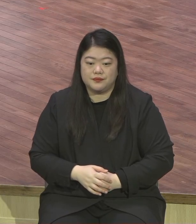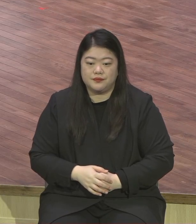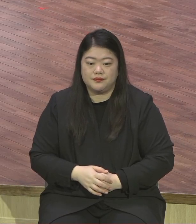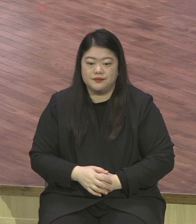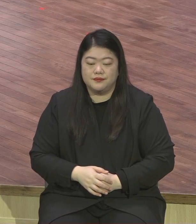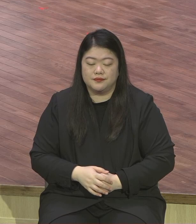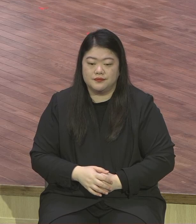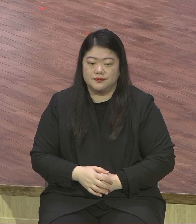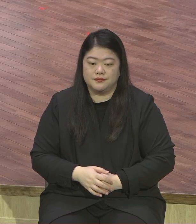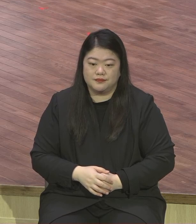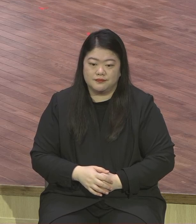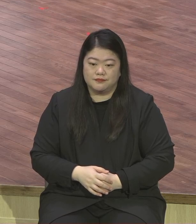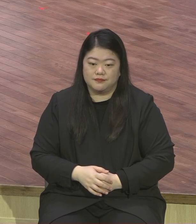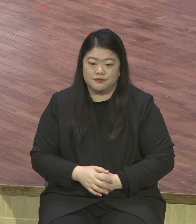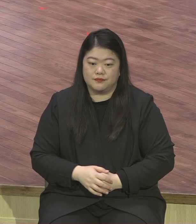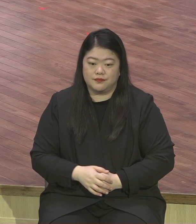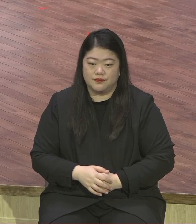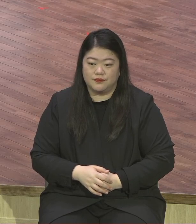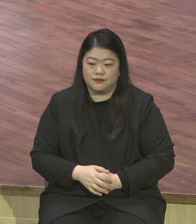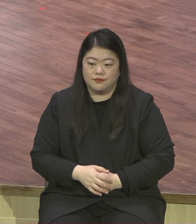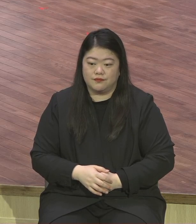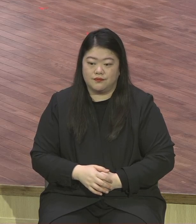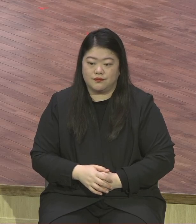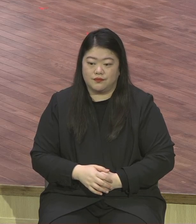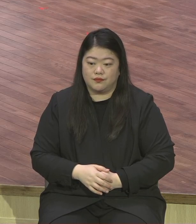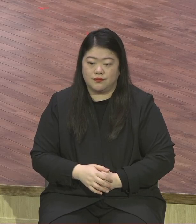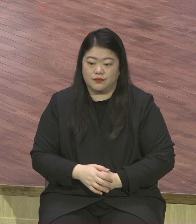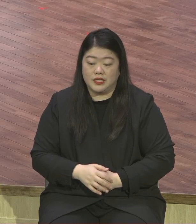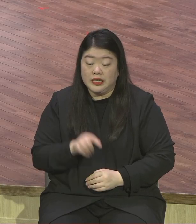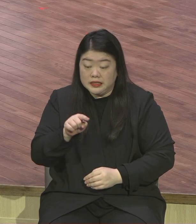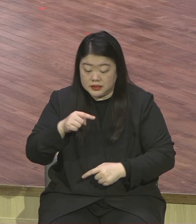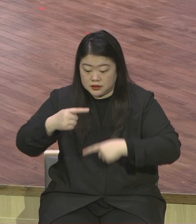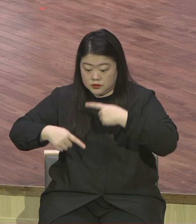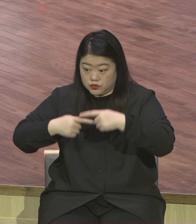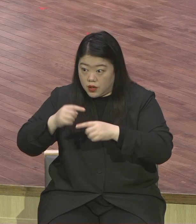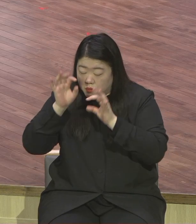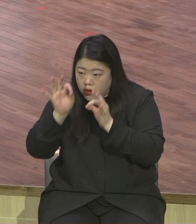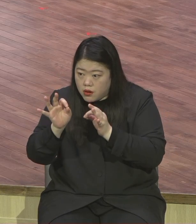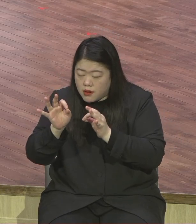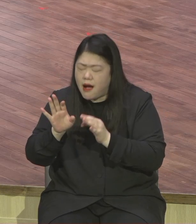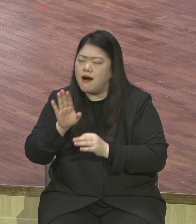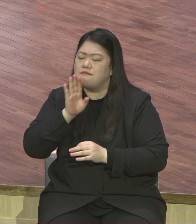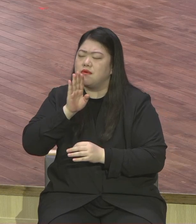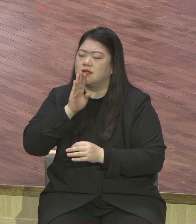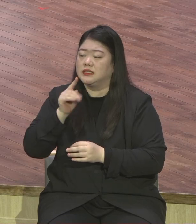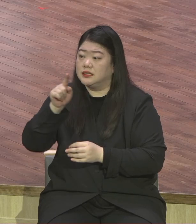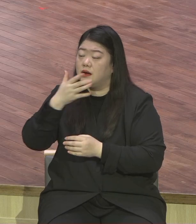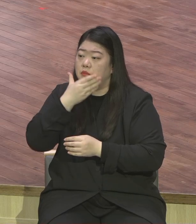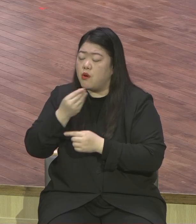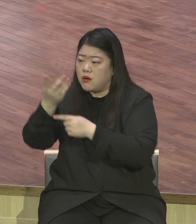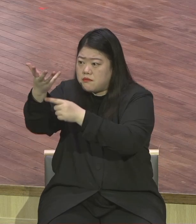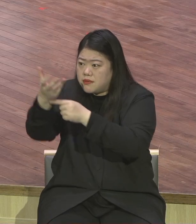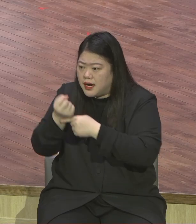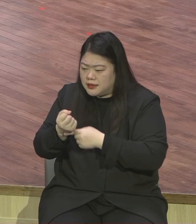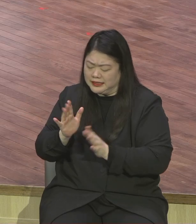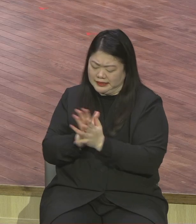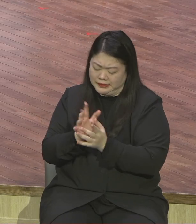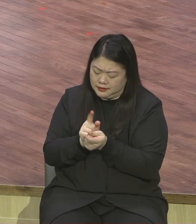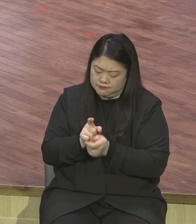이런 축복을 여러분이 이 방향을 맞추고 은약 잡고 기도 시작하시기를 제목으로 축복합니다. 그럼